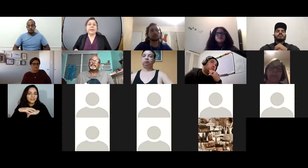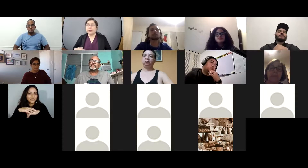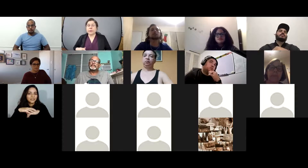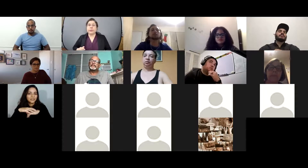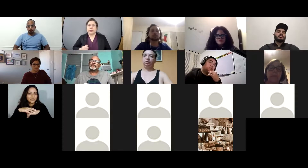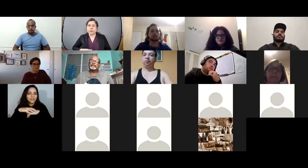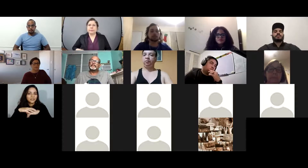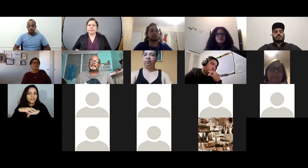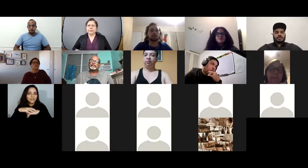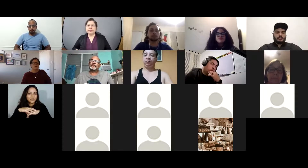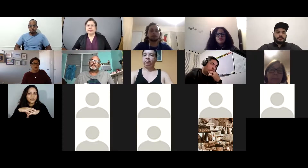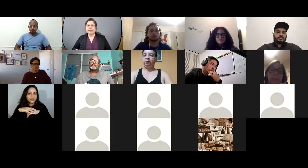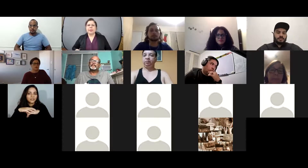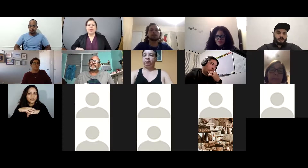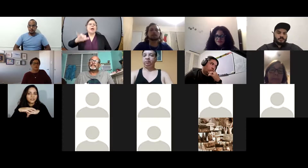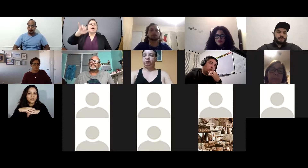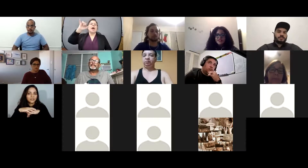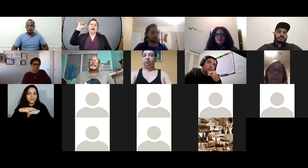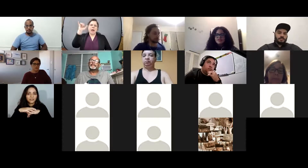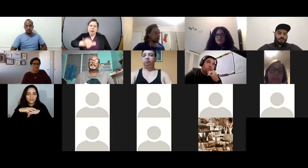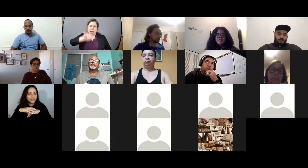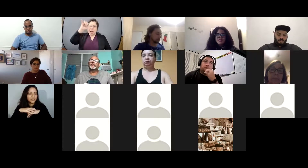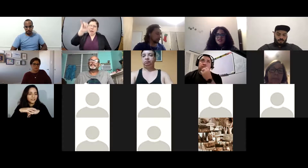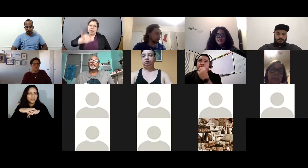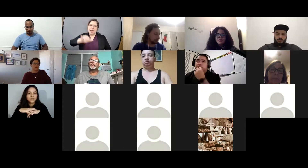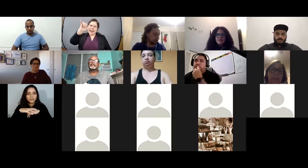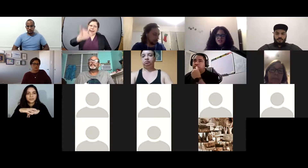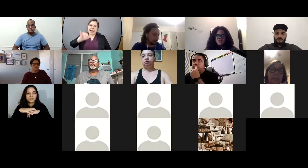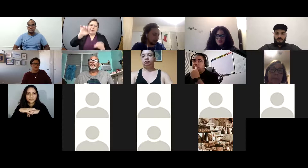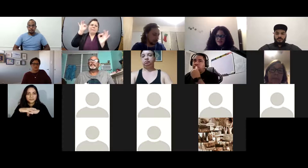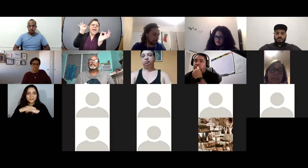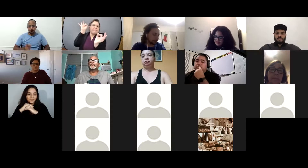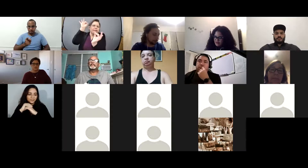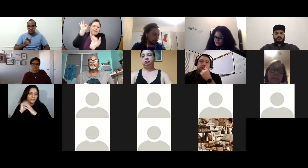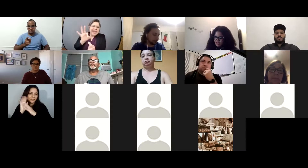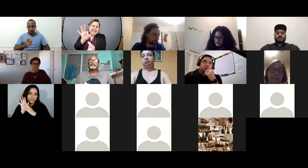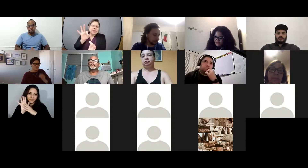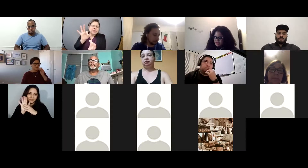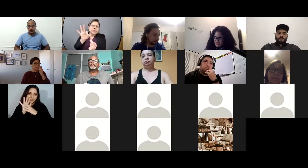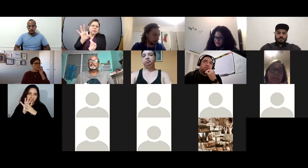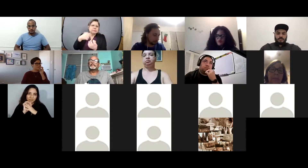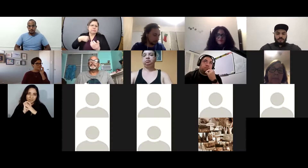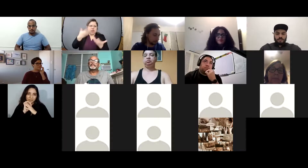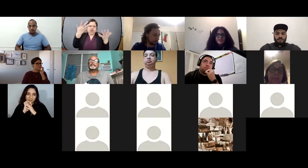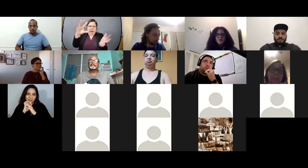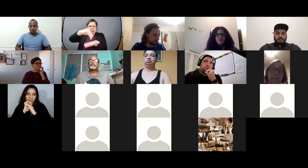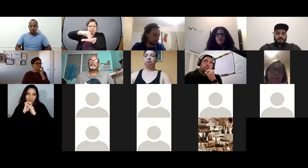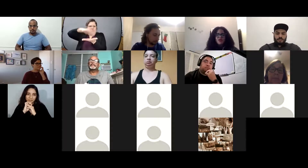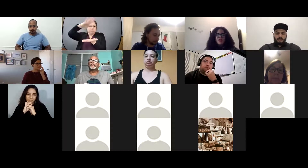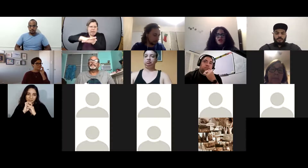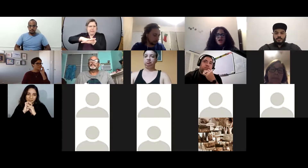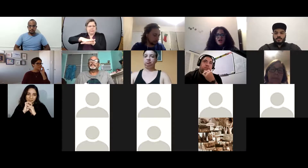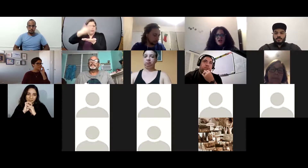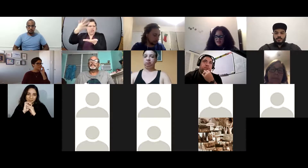puede ser útil para los sordos ok perfecto eso está genial y algo que anotado desde ya y nos comprometemos